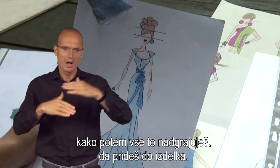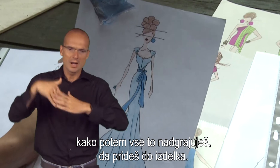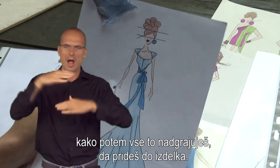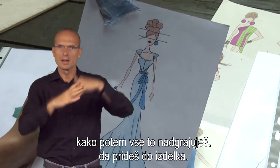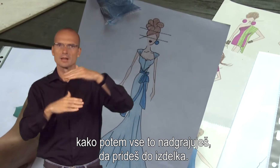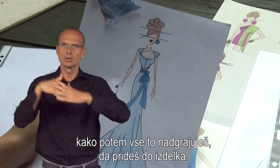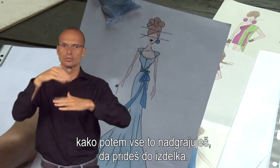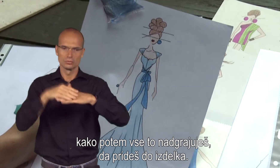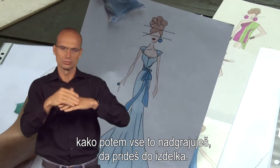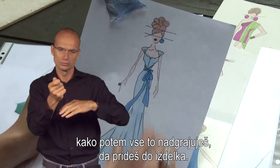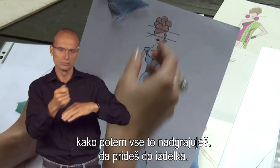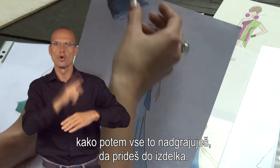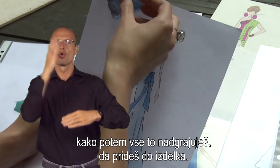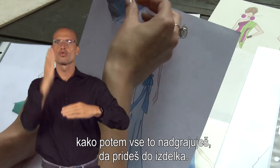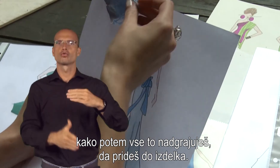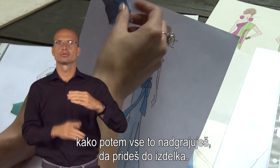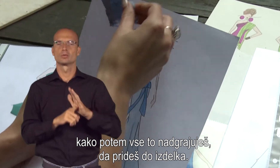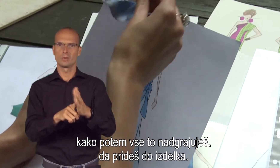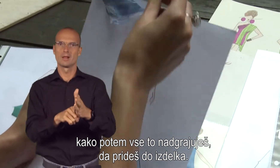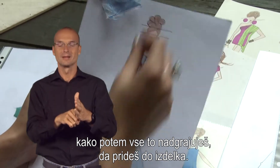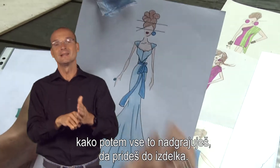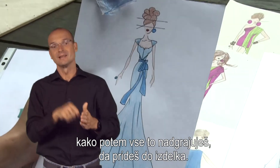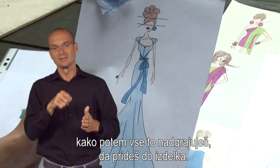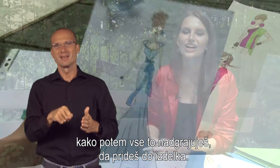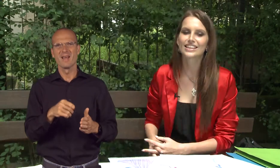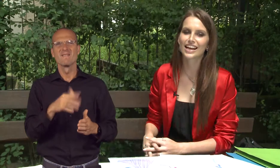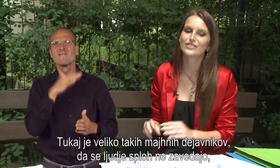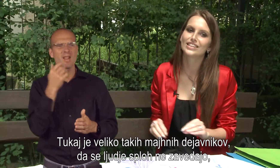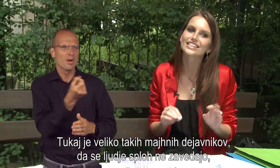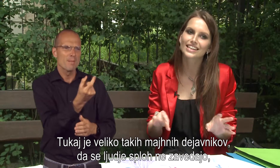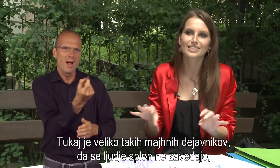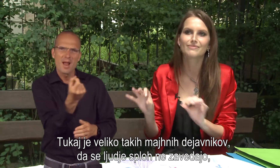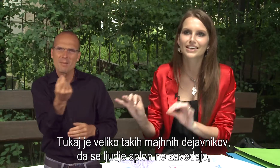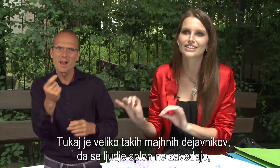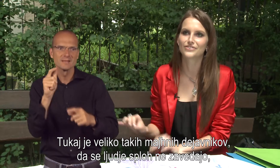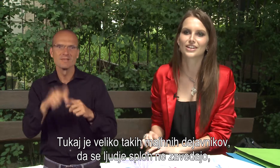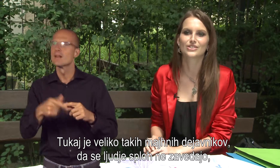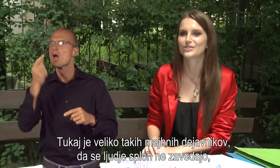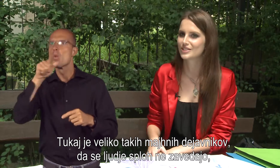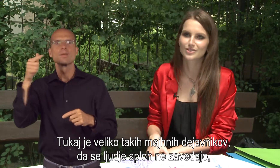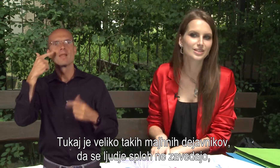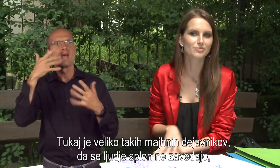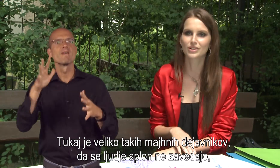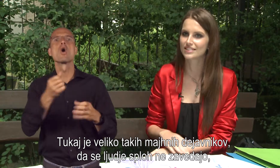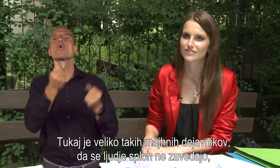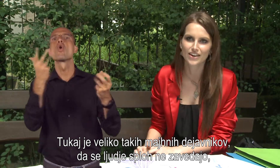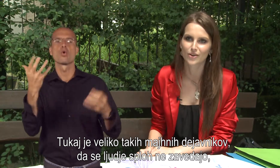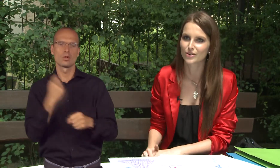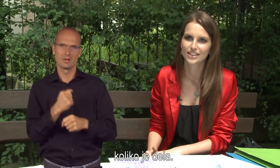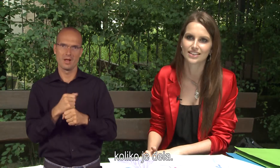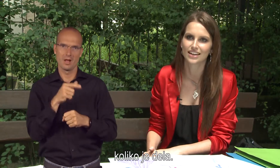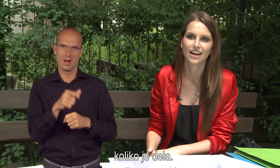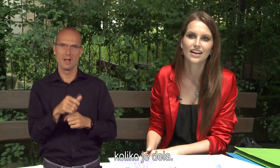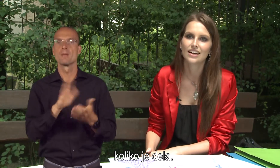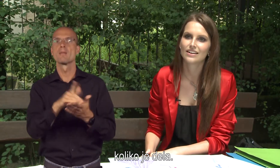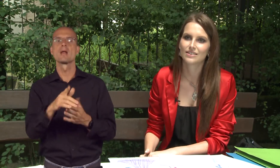vse nekako nadgrajuješ, da prideš do izdelka. Tle je veliko takih majhnih faktorov, ko se ljudje splovo ne zavejo,